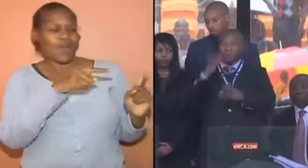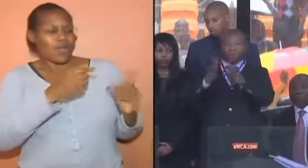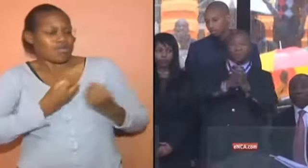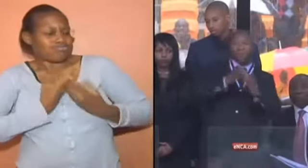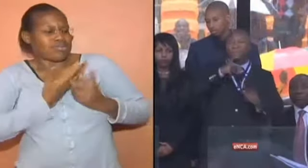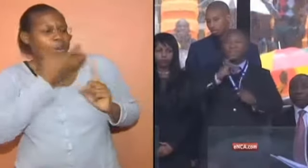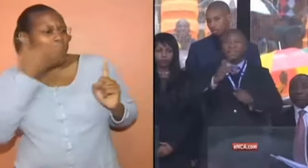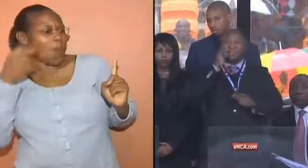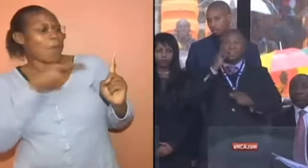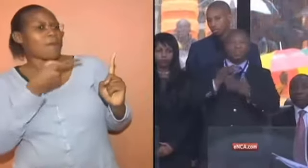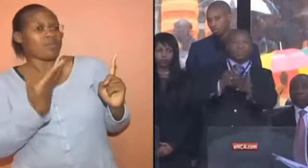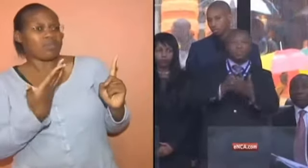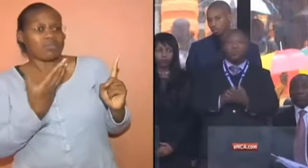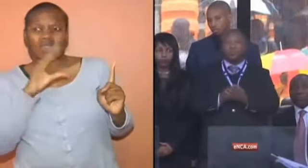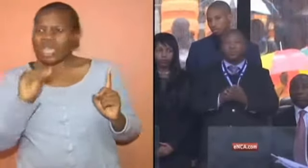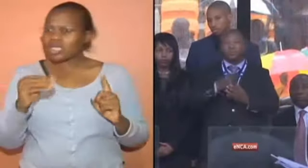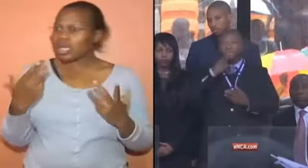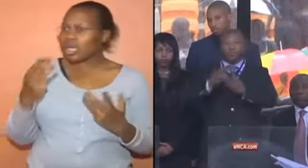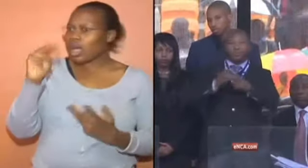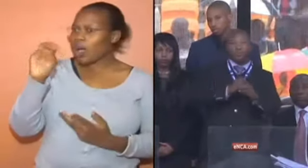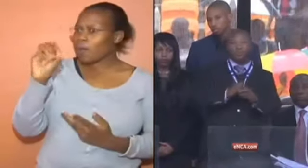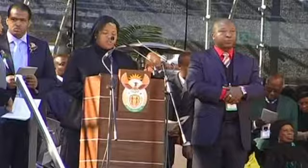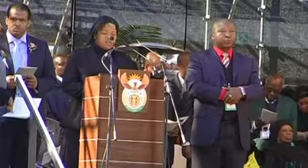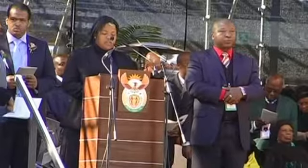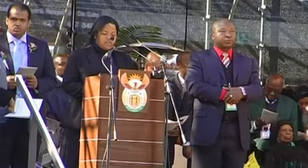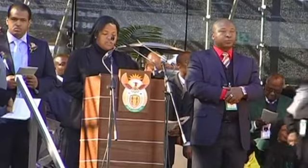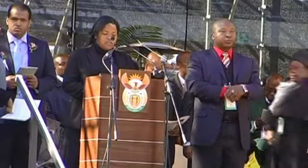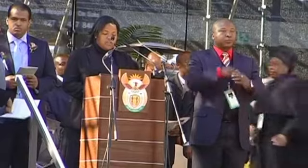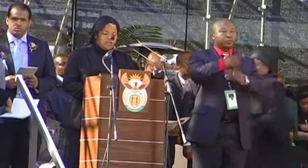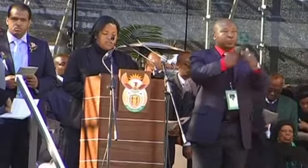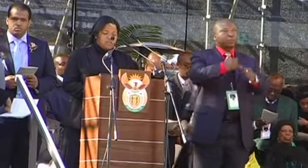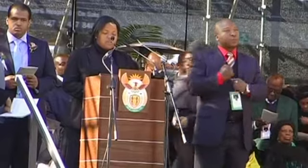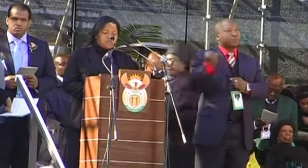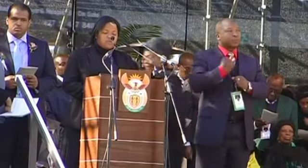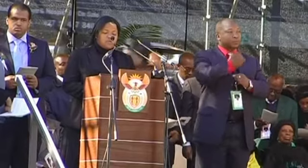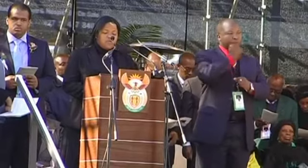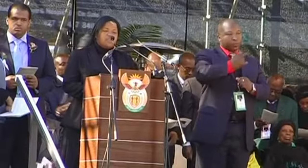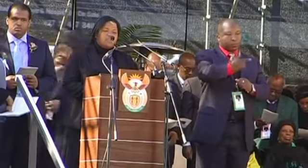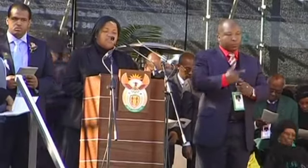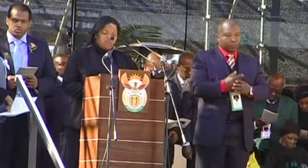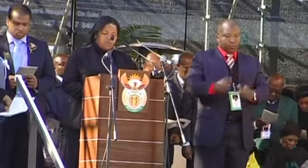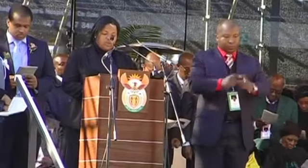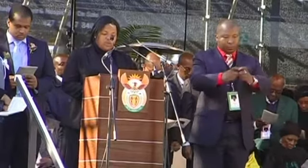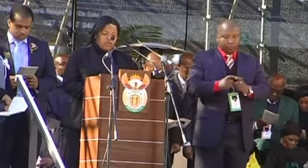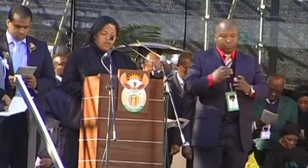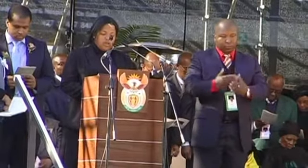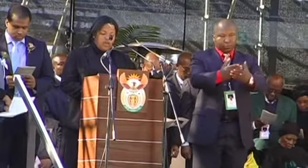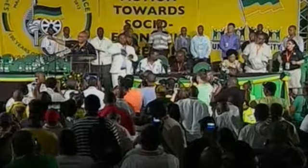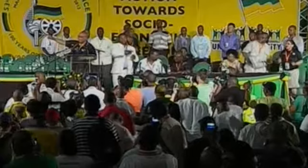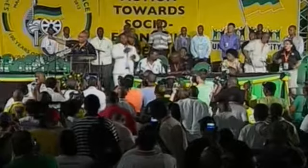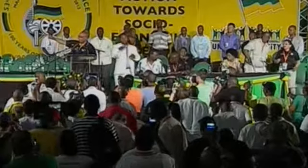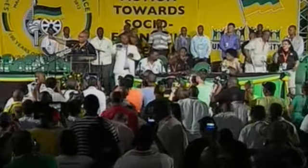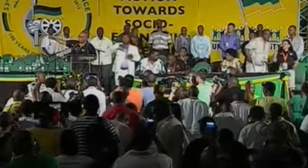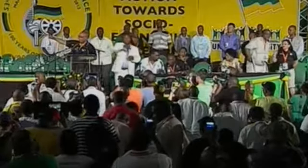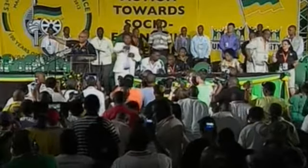Él defiende que es un intérprete titulado, que cobra 60 euros por jornada y que ha trabajado para el gobierno en varias ocasiones, en otros funerales de Estado